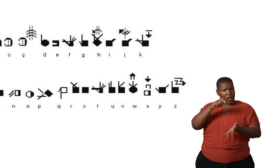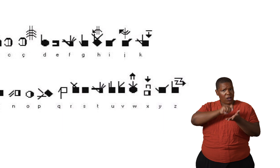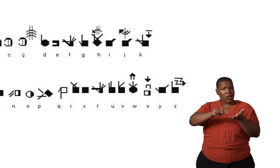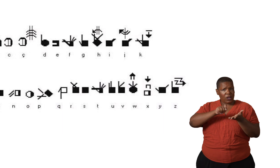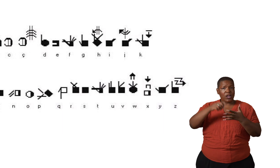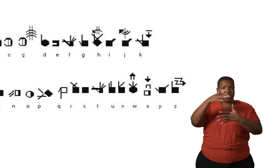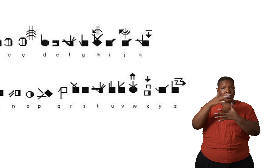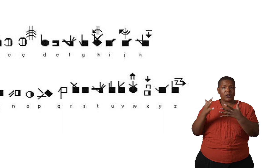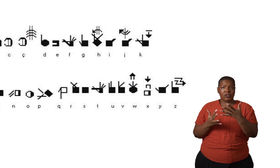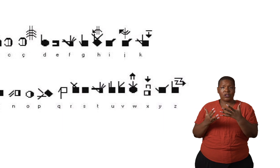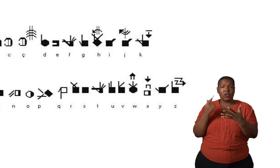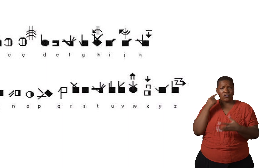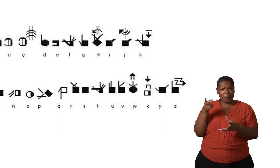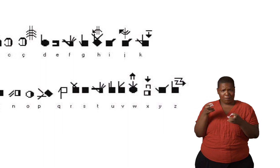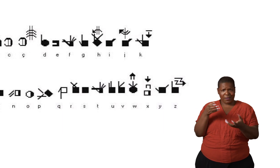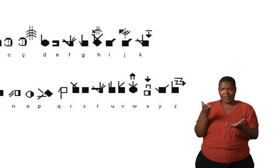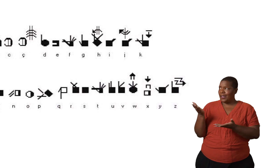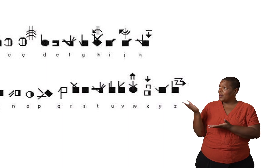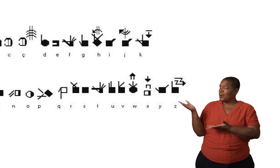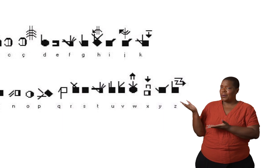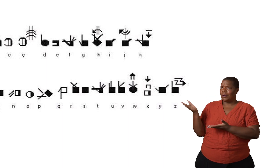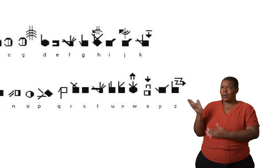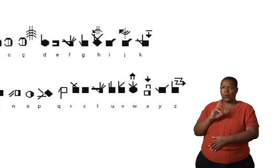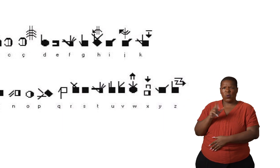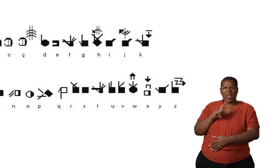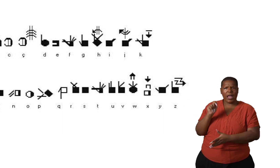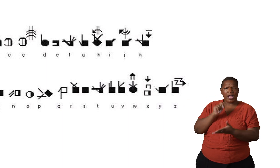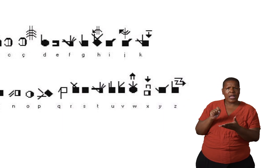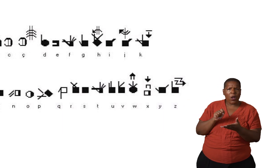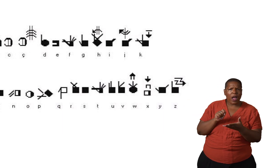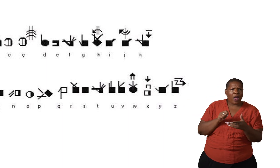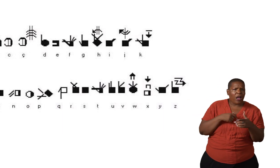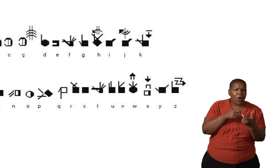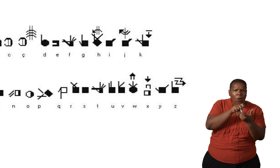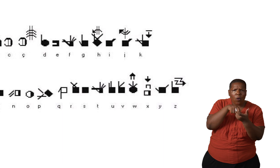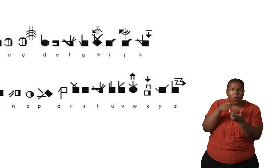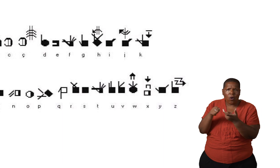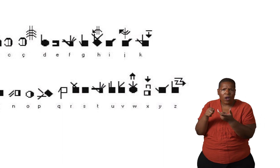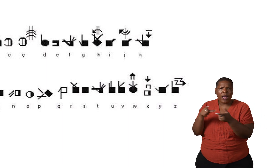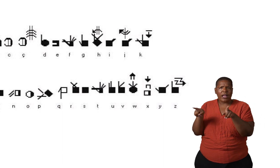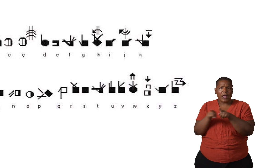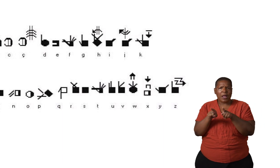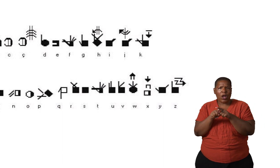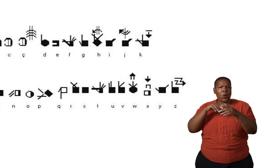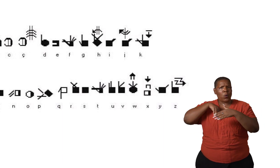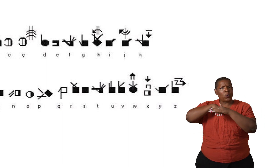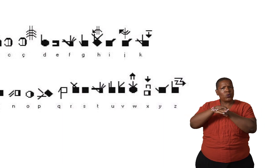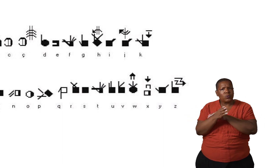Como vocês podem perceber, não é escrito com as letrinhas do alfabeto latino que a gente está acostumado a conhecer, as letrinhas A,